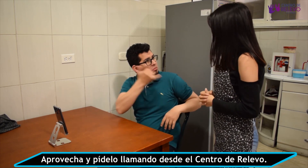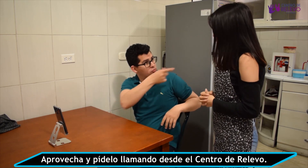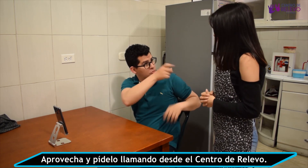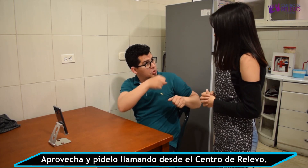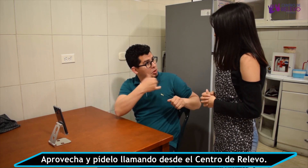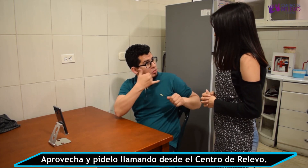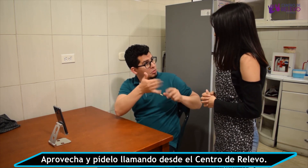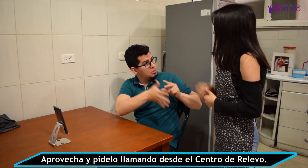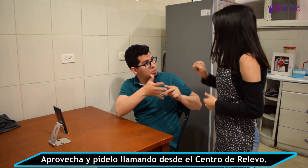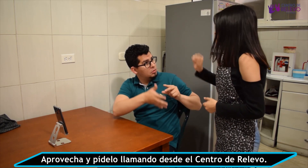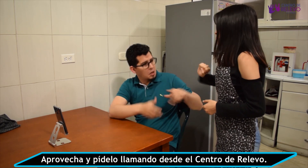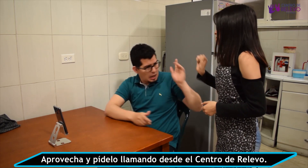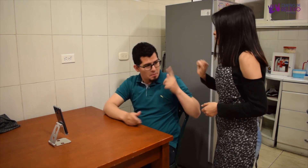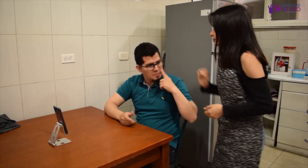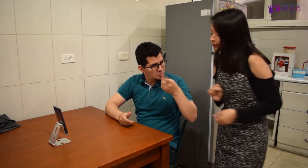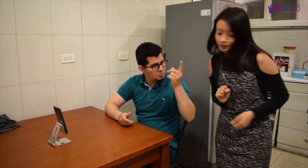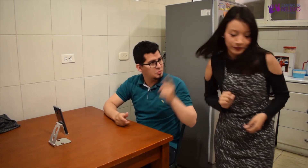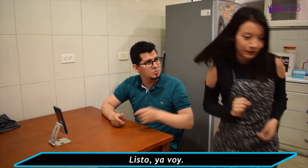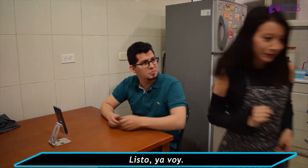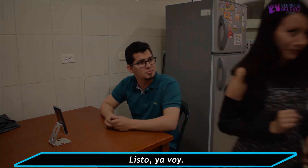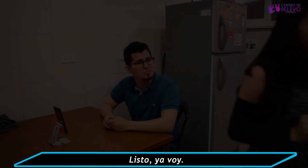Aprovecha y pide lo llamando desde el centro de relevo. Listo, ya voy.